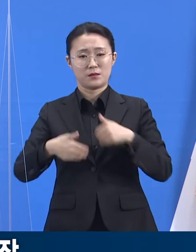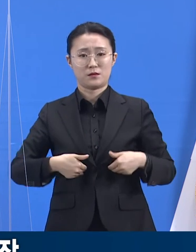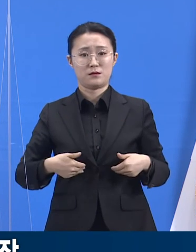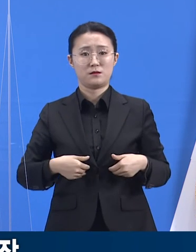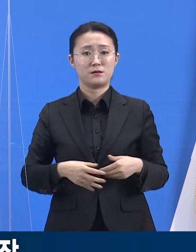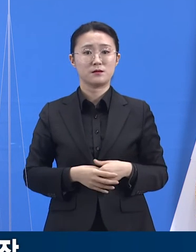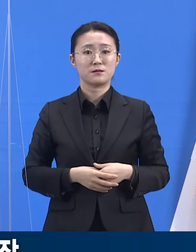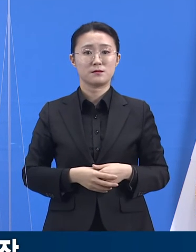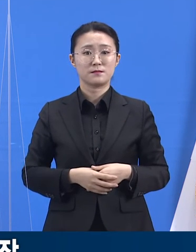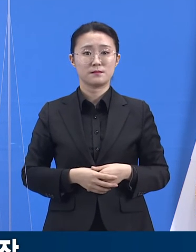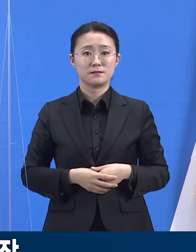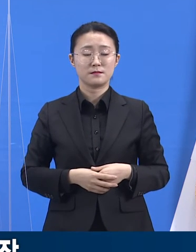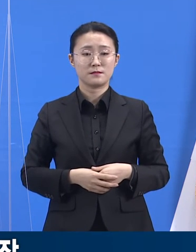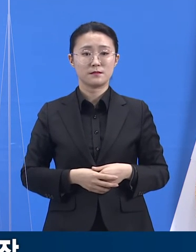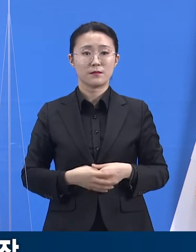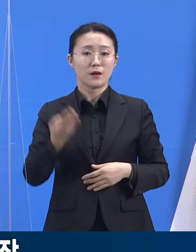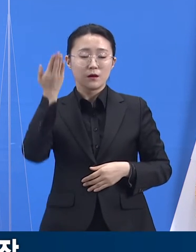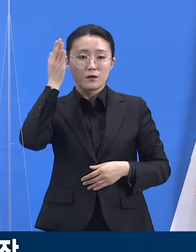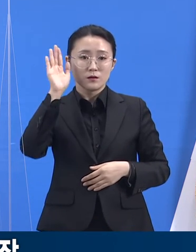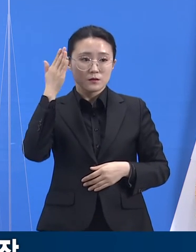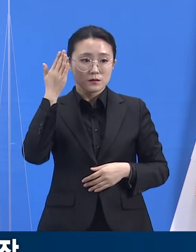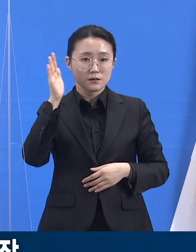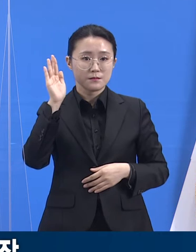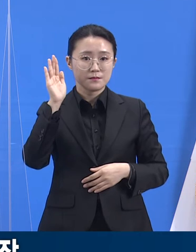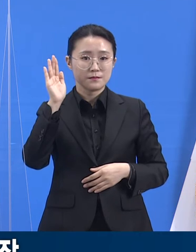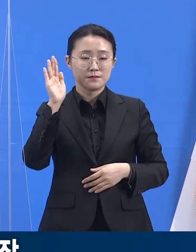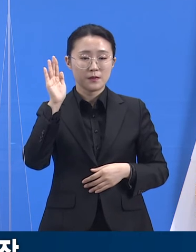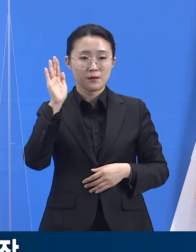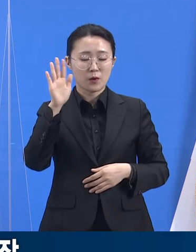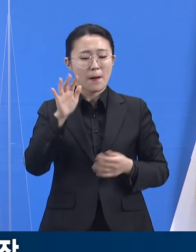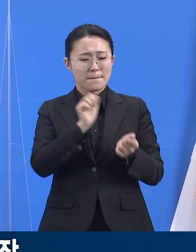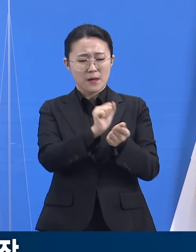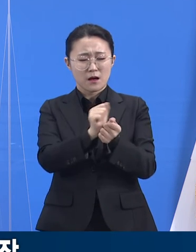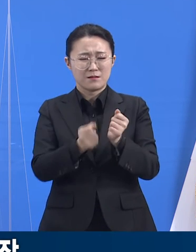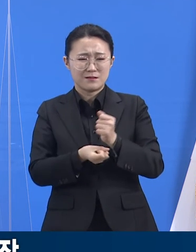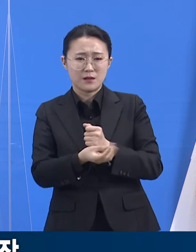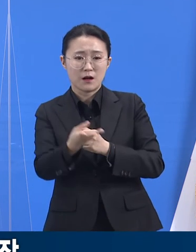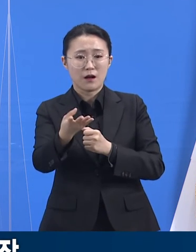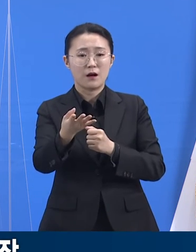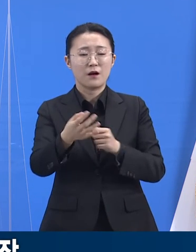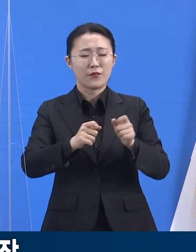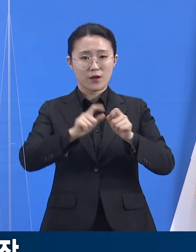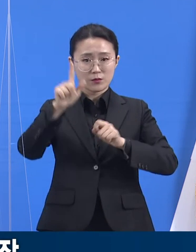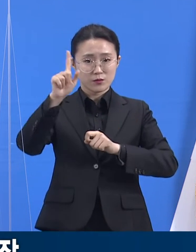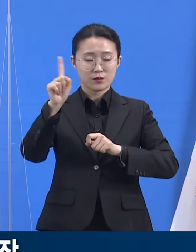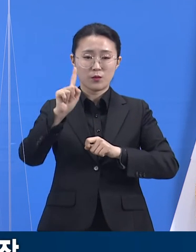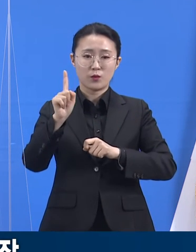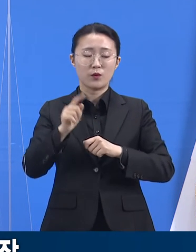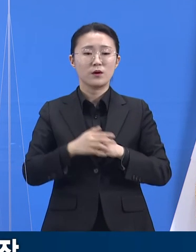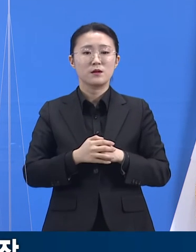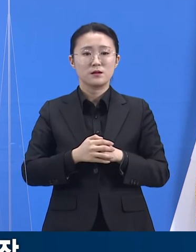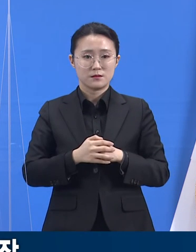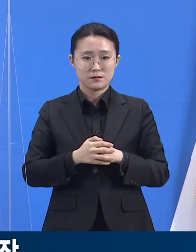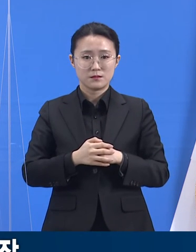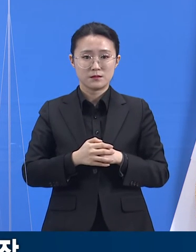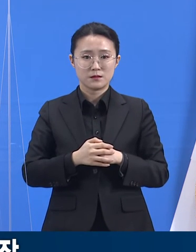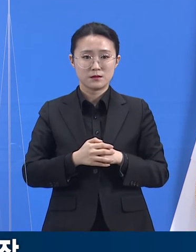됩니다. 최근 발생하는 클러스터의 상당수는 불특정 다수가 모였다 흩어지는